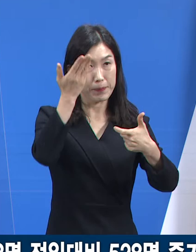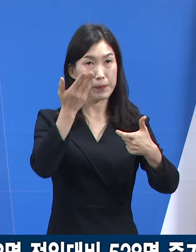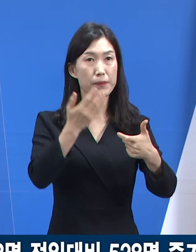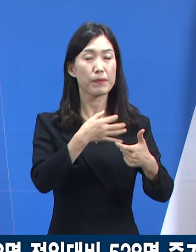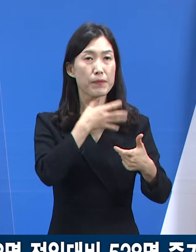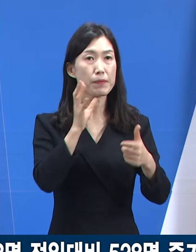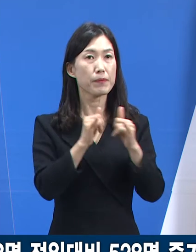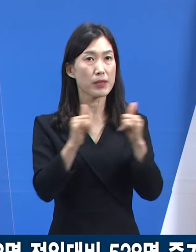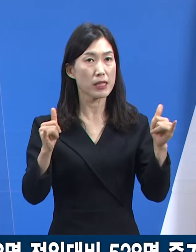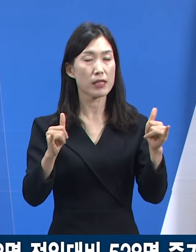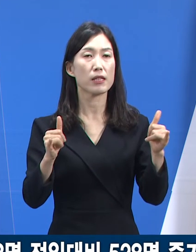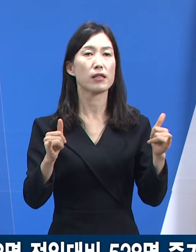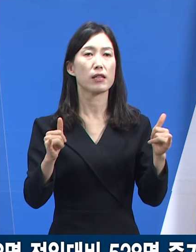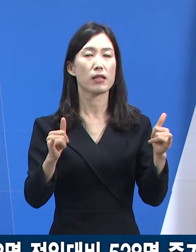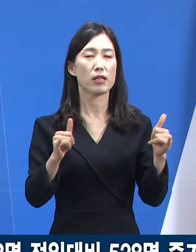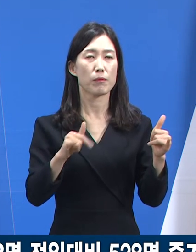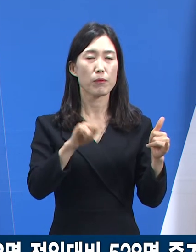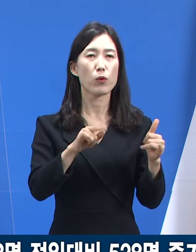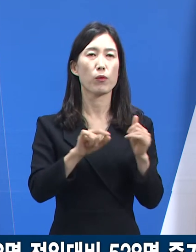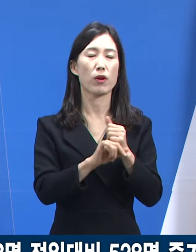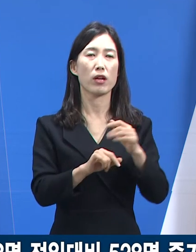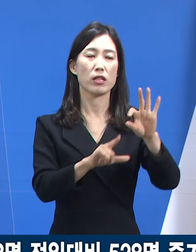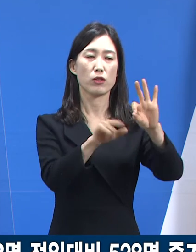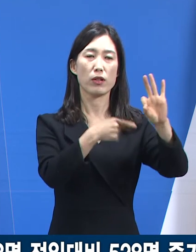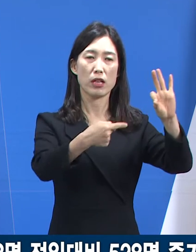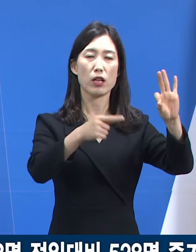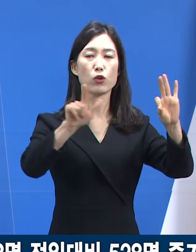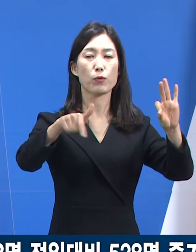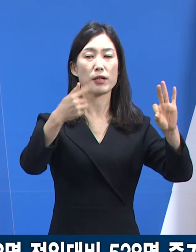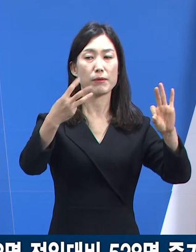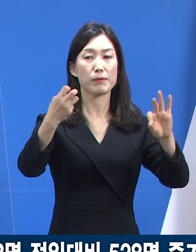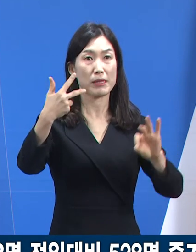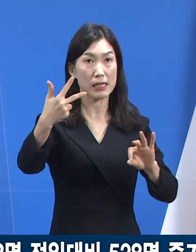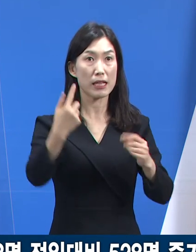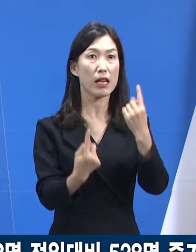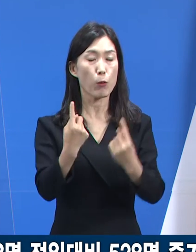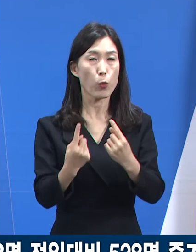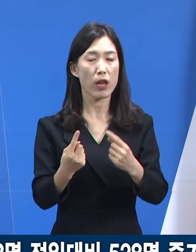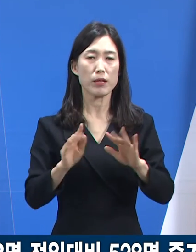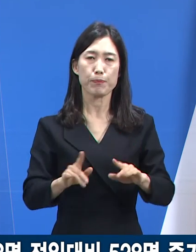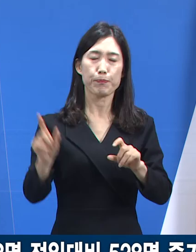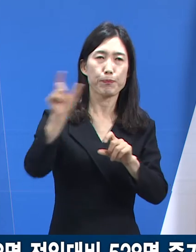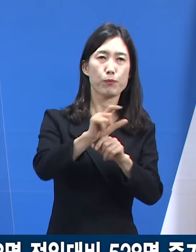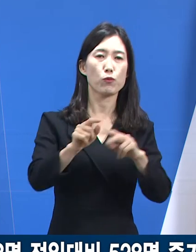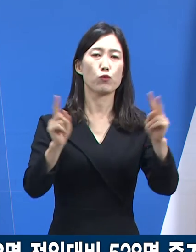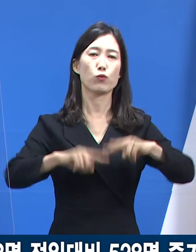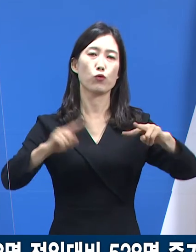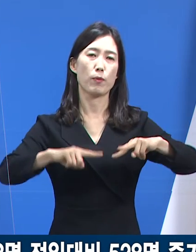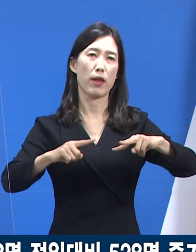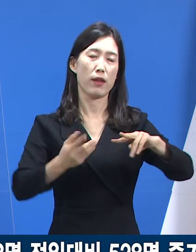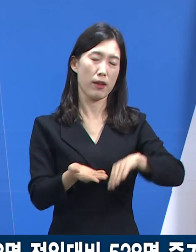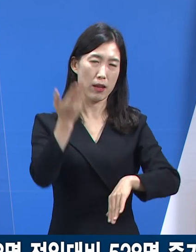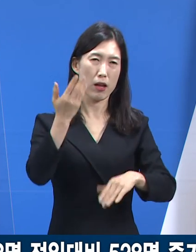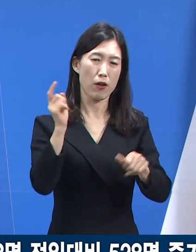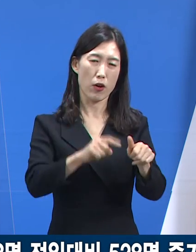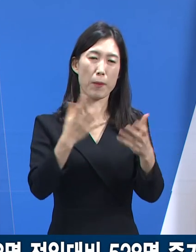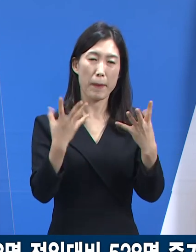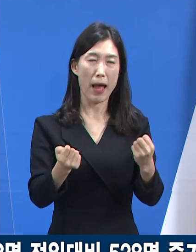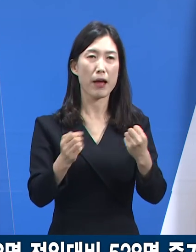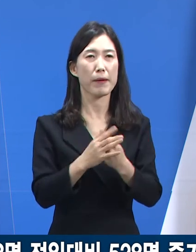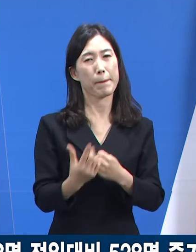경우에는 10월 1주차에 637명에 비해 2배 이상 많은 확진자가 발생하고 있어